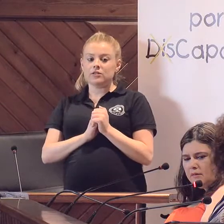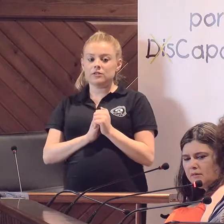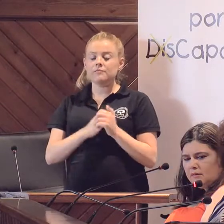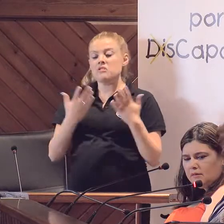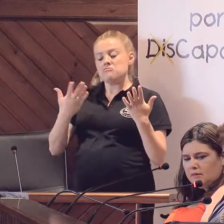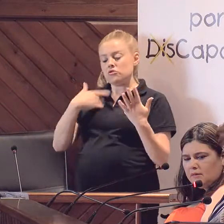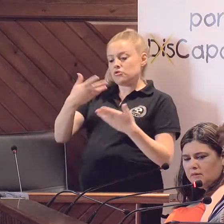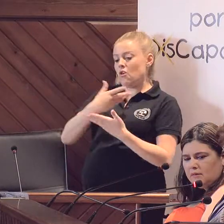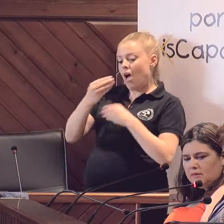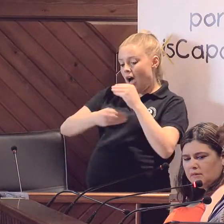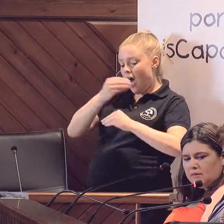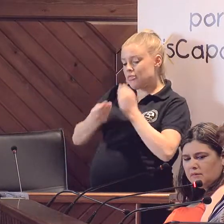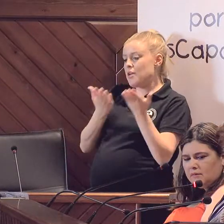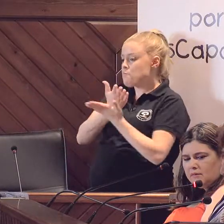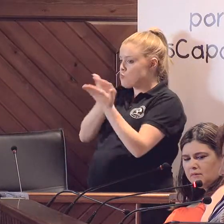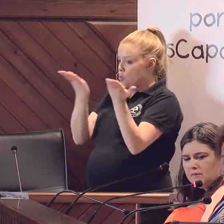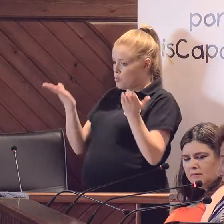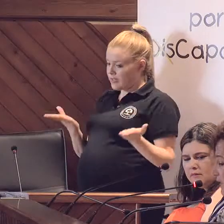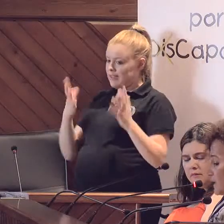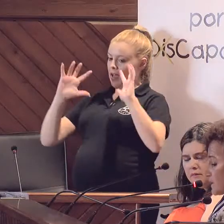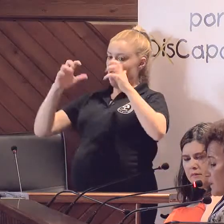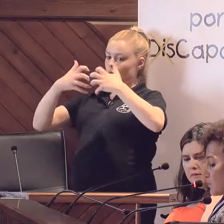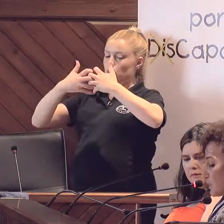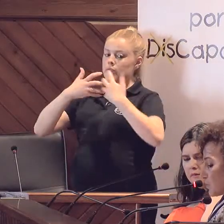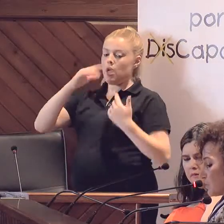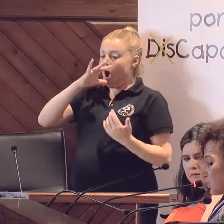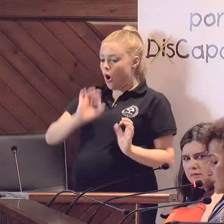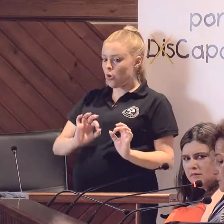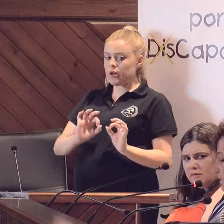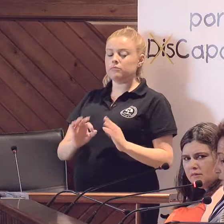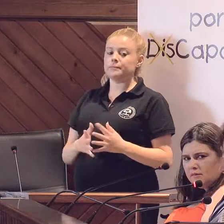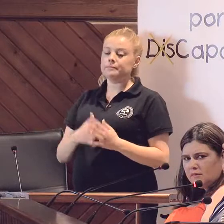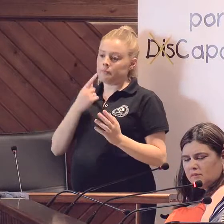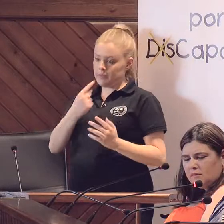hacer las propuestas que acuide en este momento.